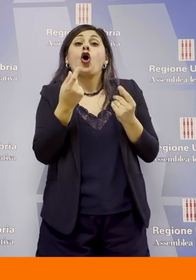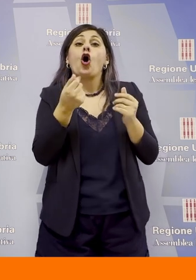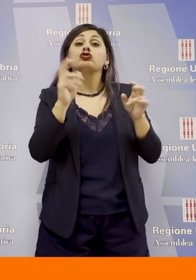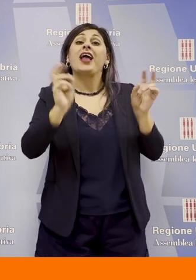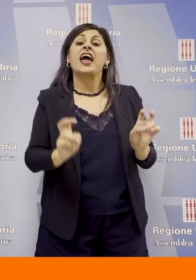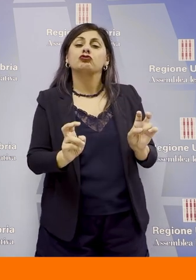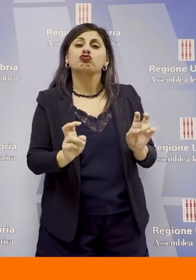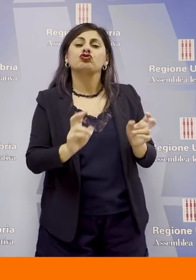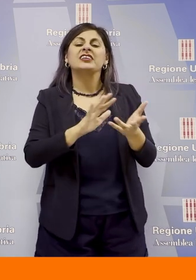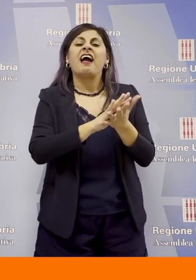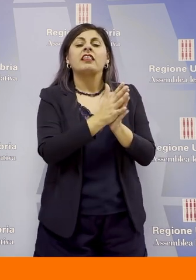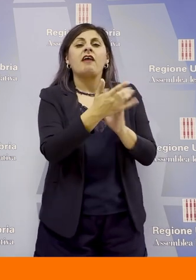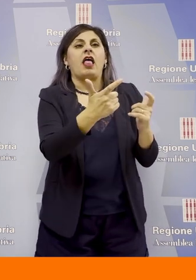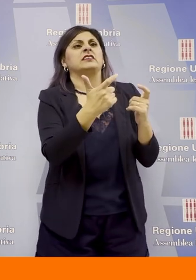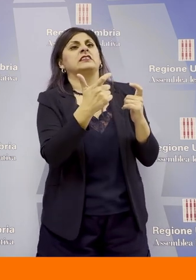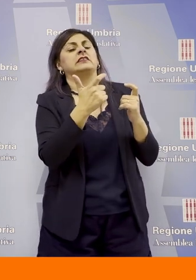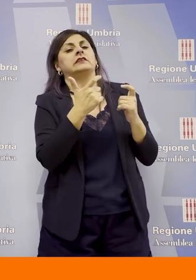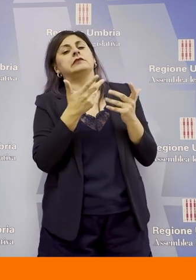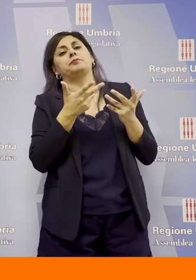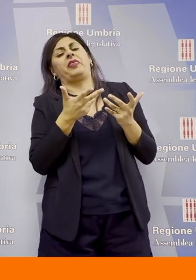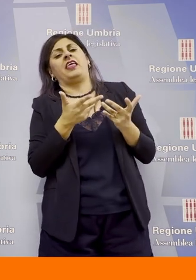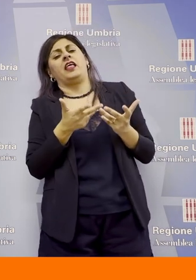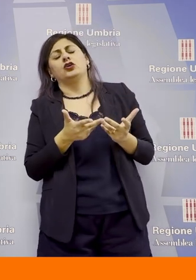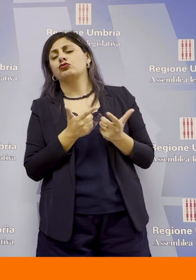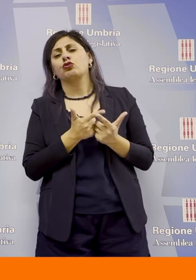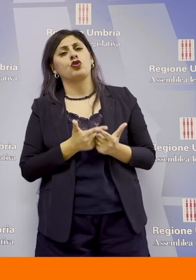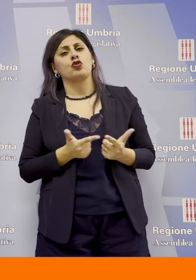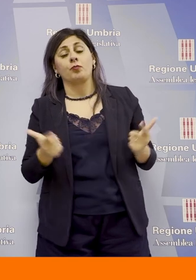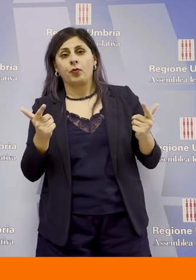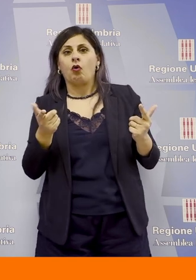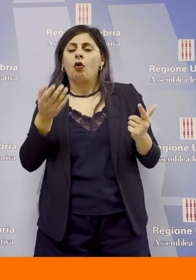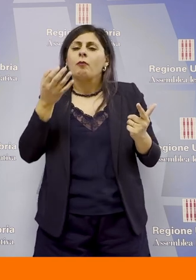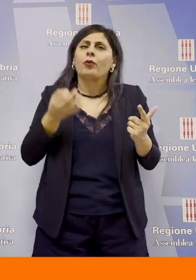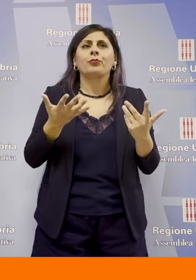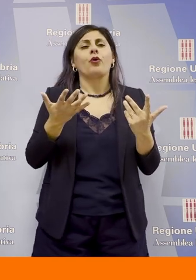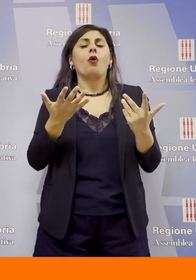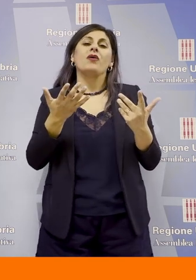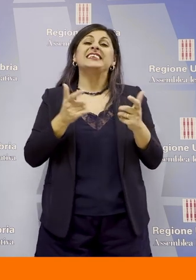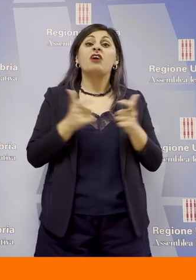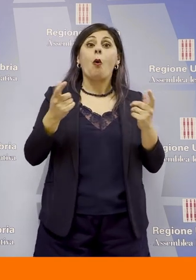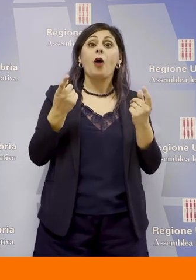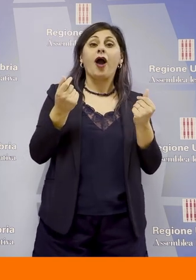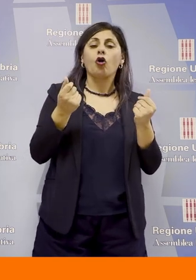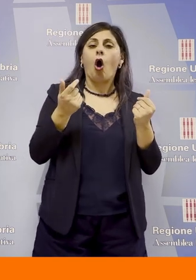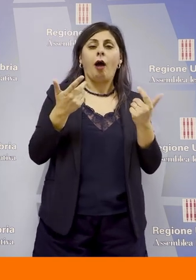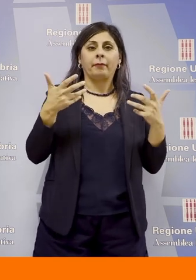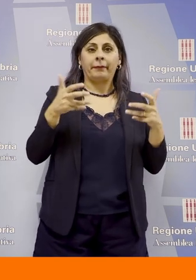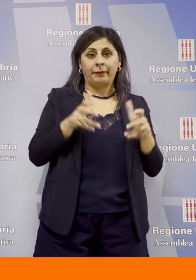ci hanno inciso in maniera importante sia su quello che è lo sviluppo economico sia su quello che è lo